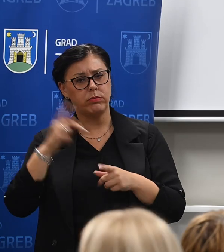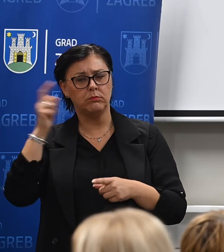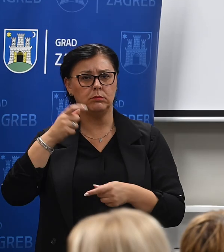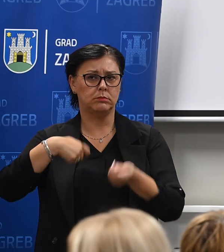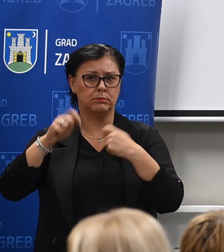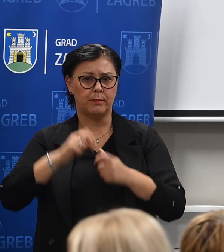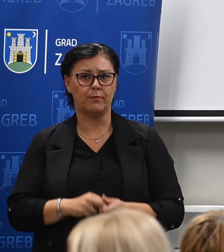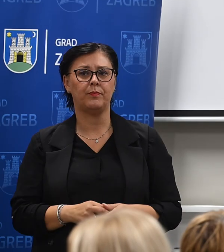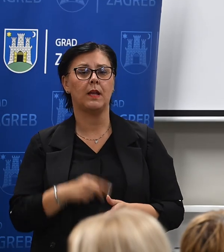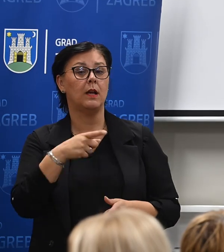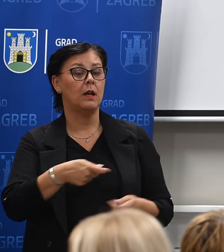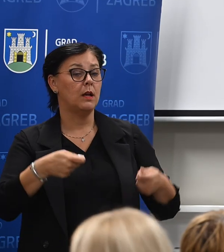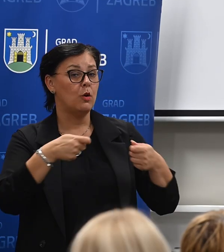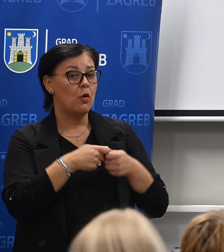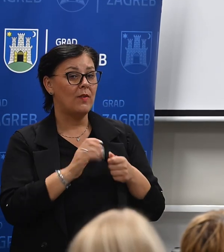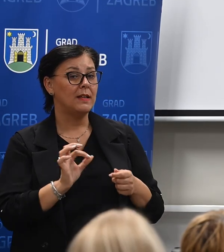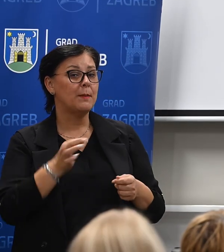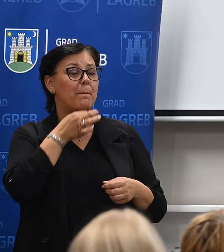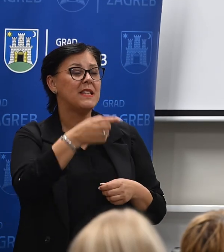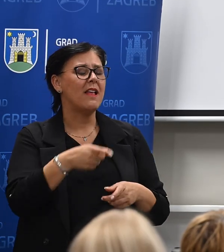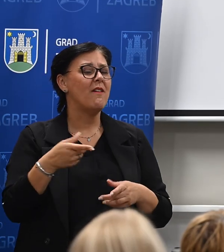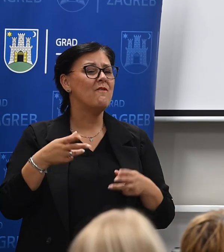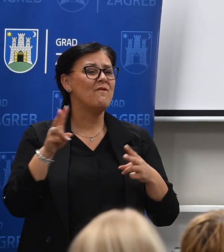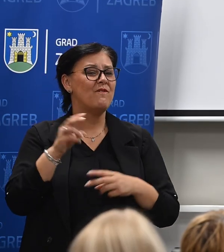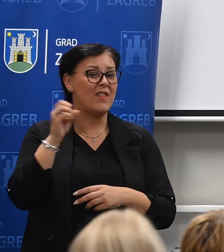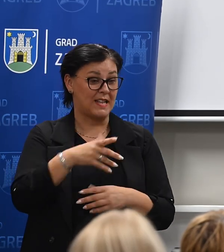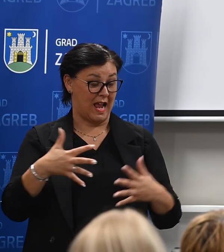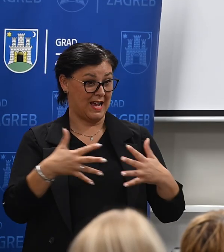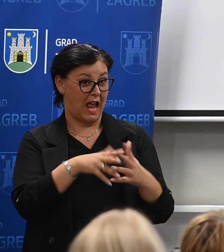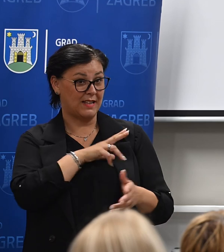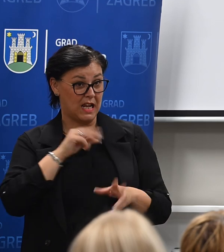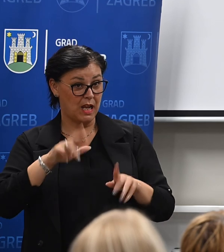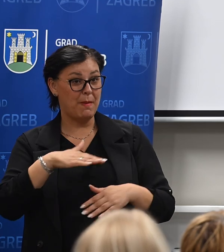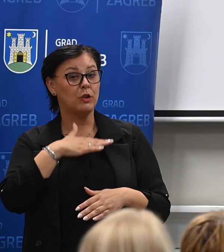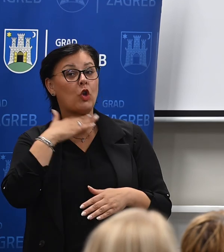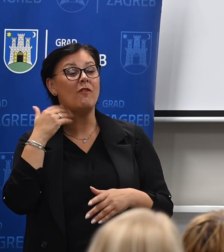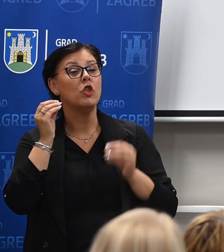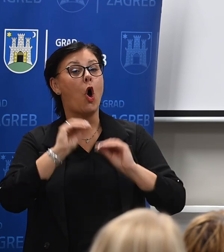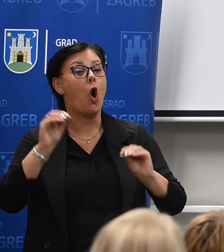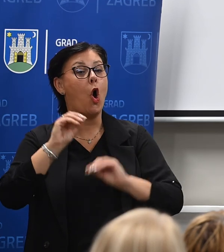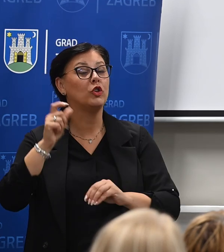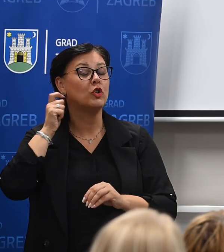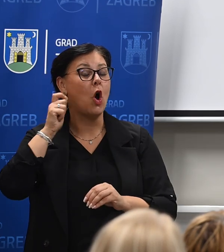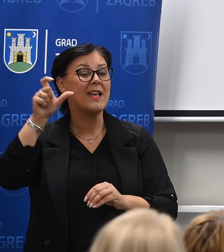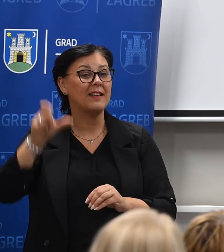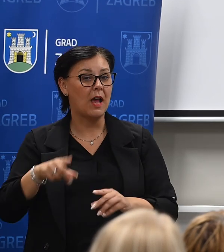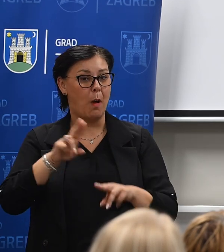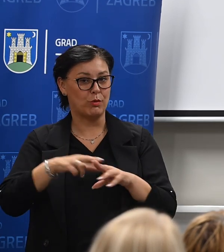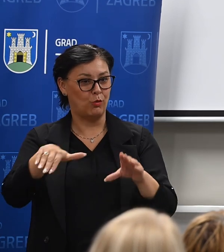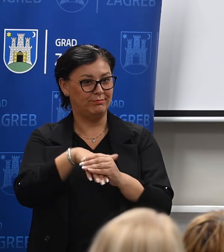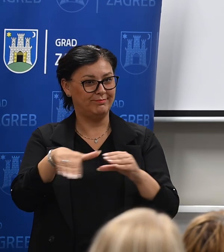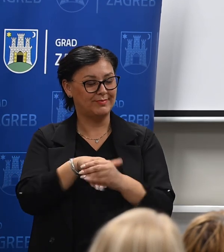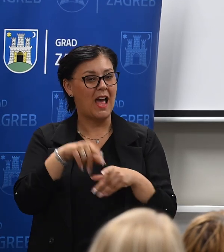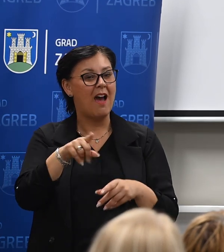Da se nadovažemo na pitanje vrtića. Imali grad Zagreb dovoljno goviteljica koji će raditi u